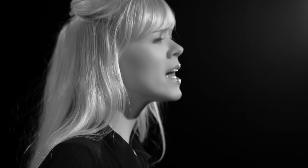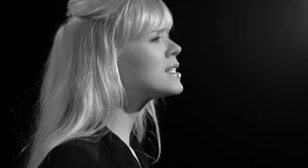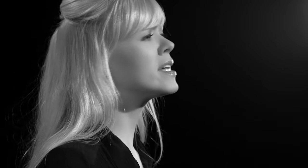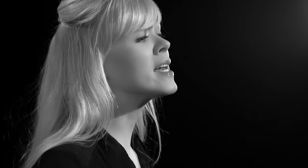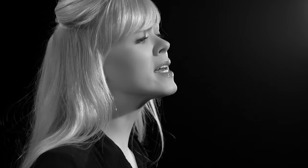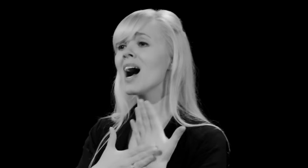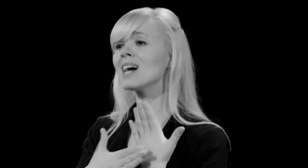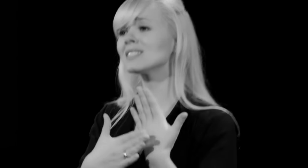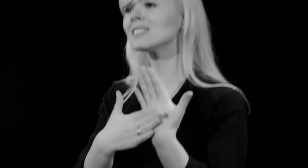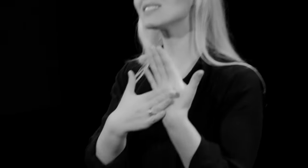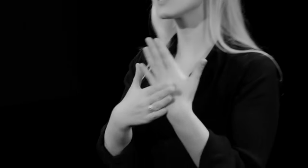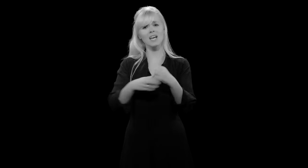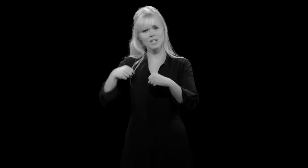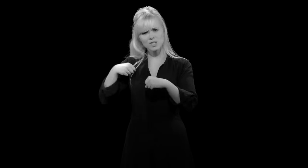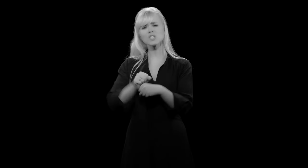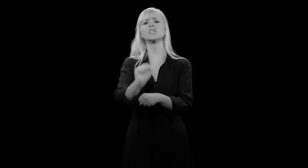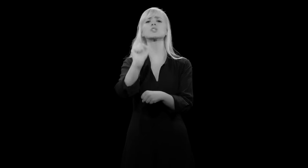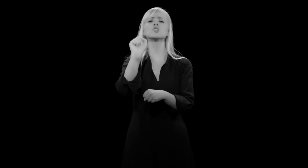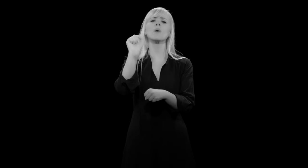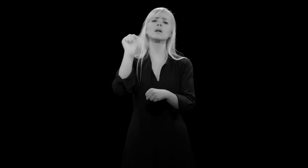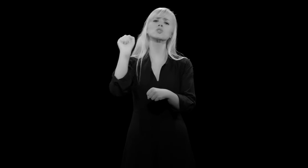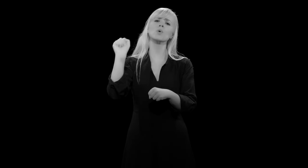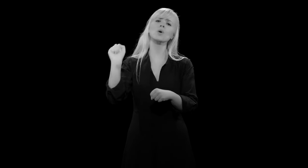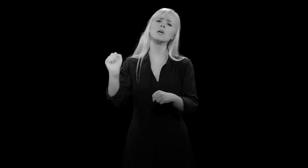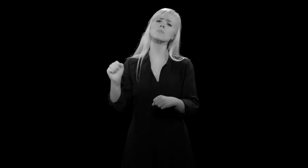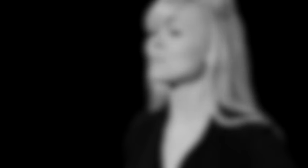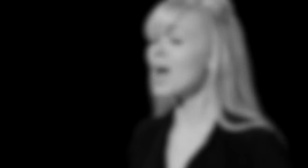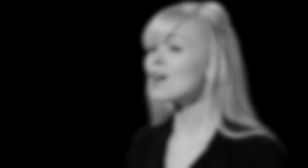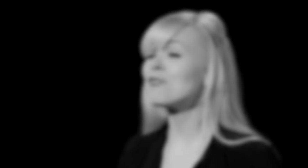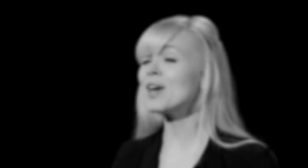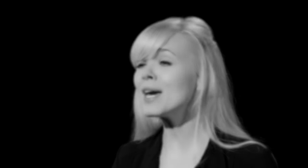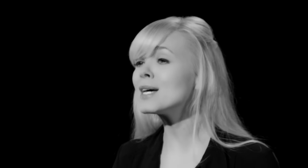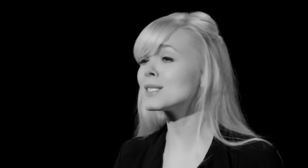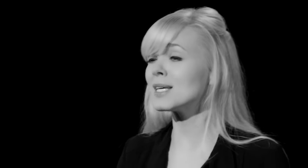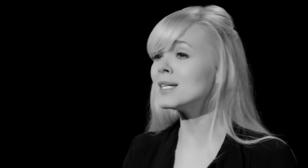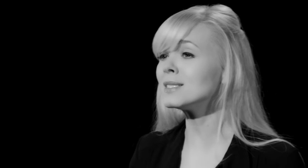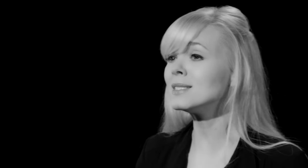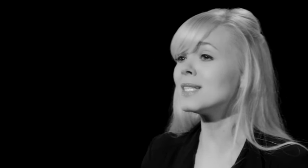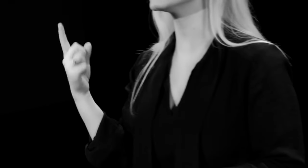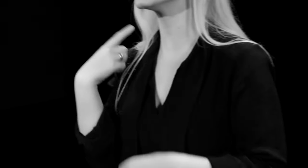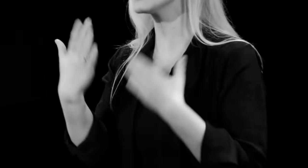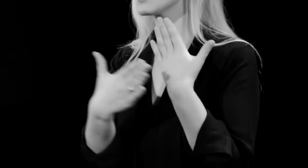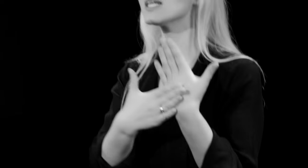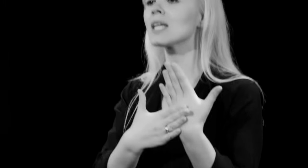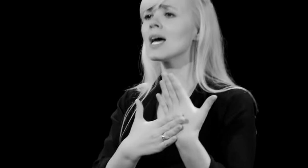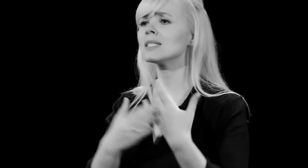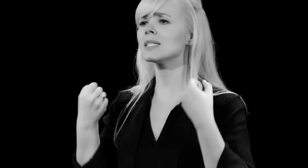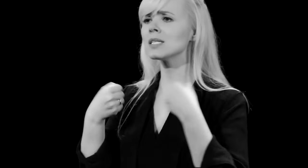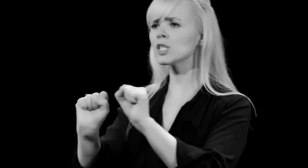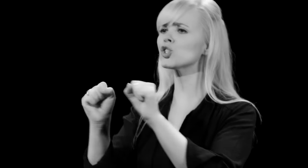die Hand, die sich zum Einspruch hebt Wir sind die Hand, die nicht